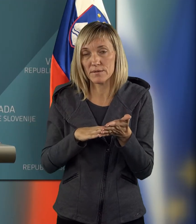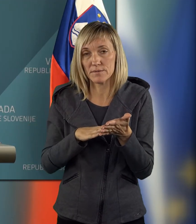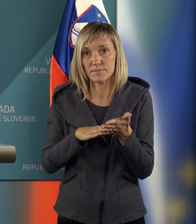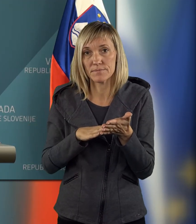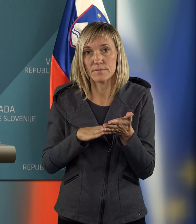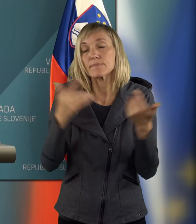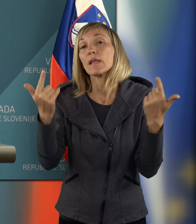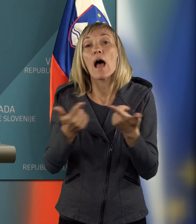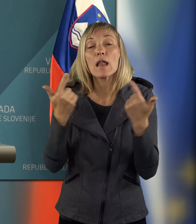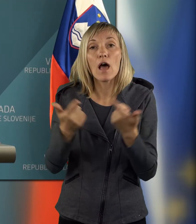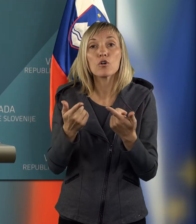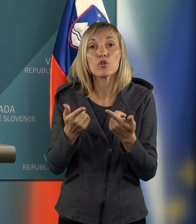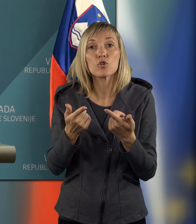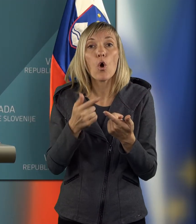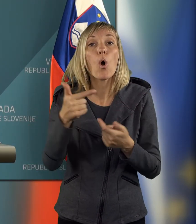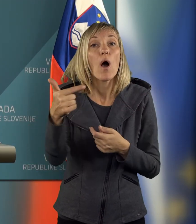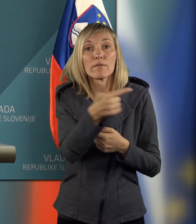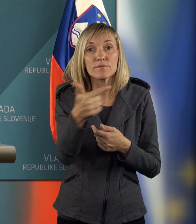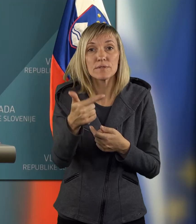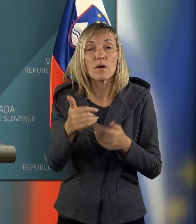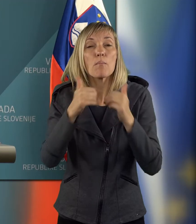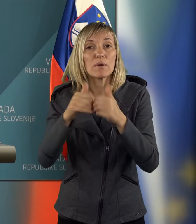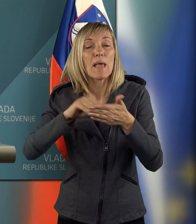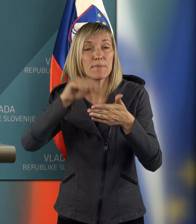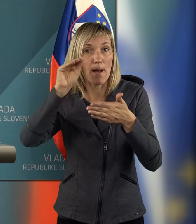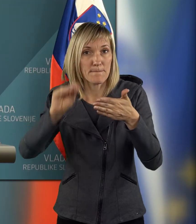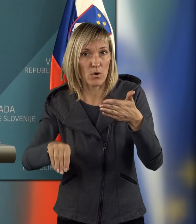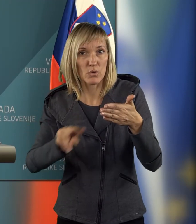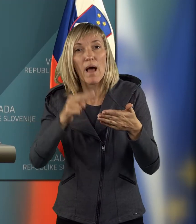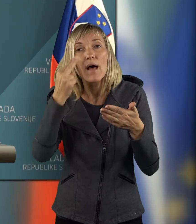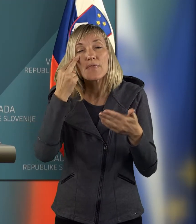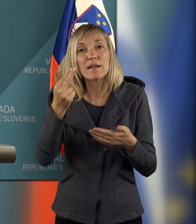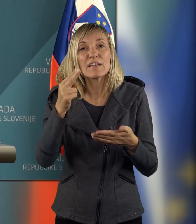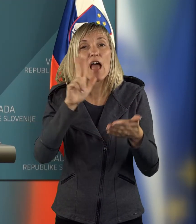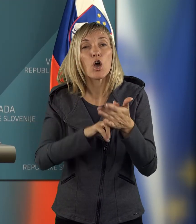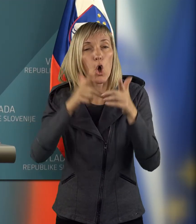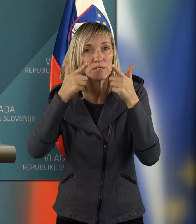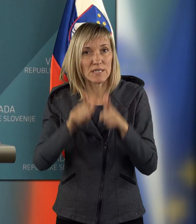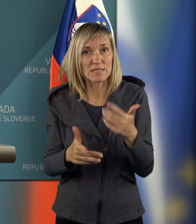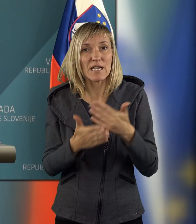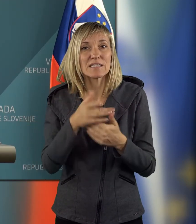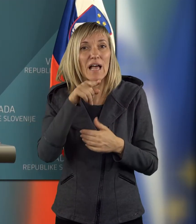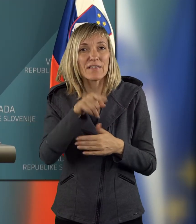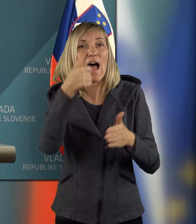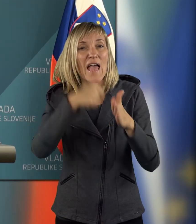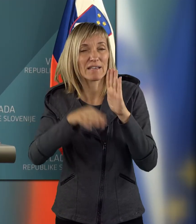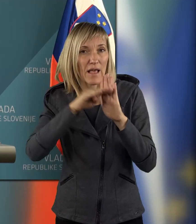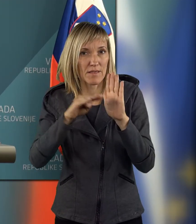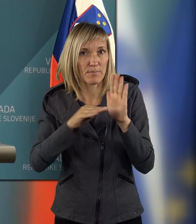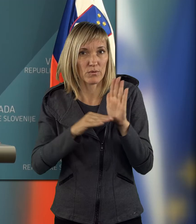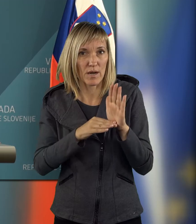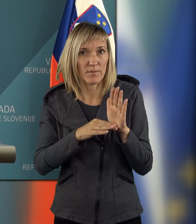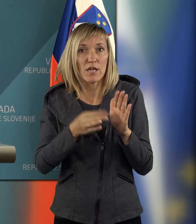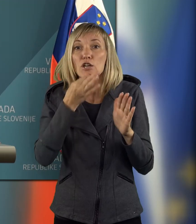dejansko lahko sklenete z njim posebno pogodbo, ne glede na koncesijo za ta enkratni program.